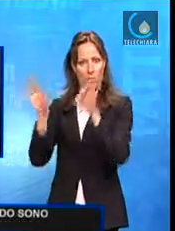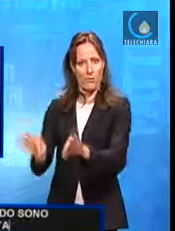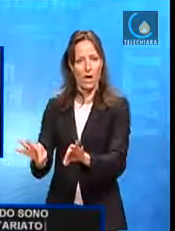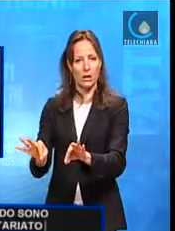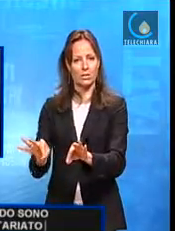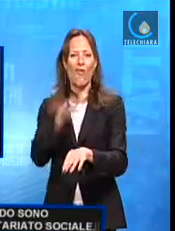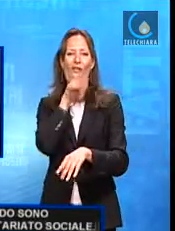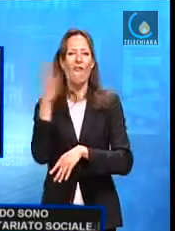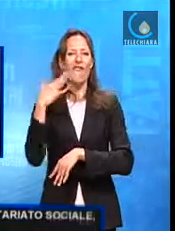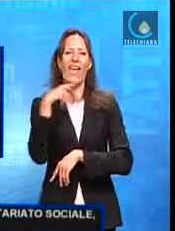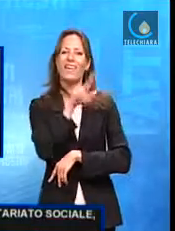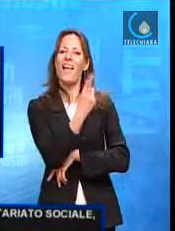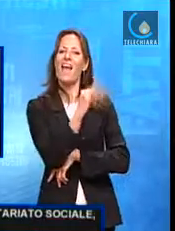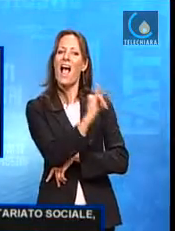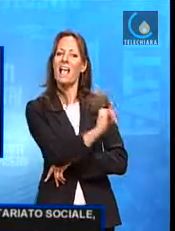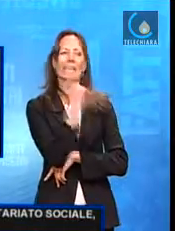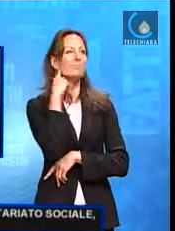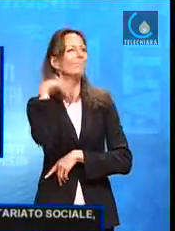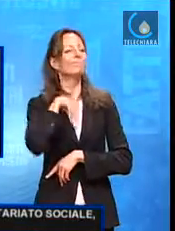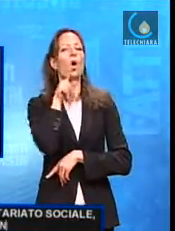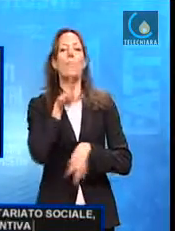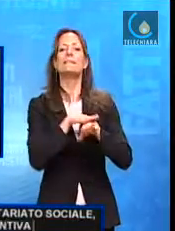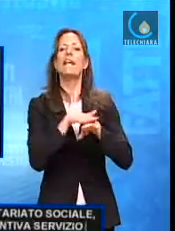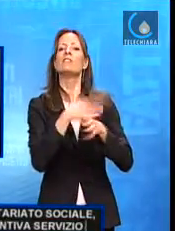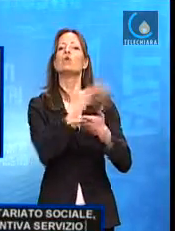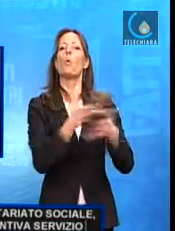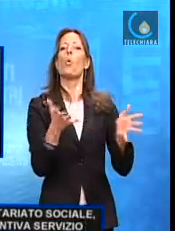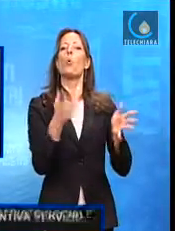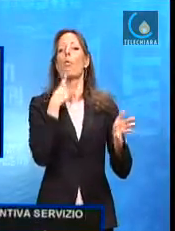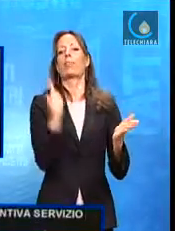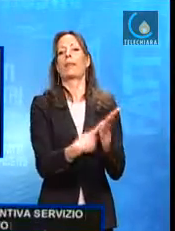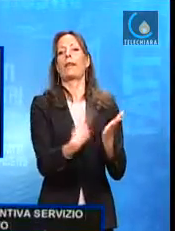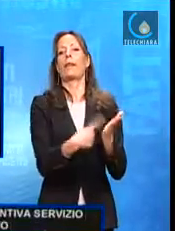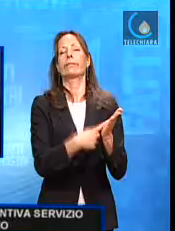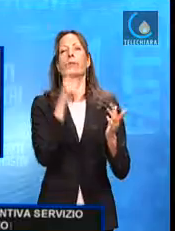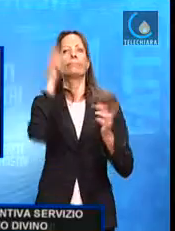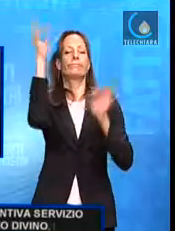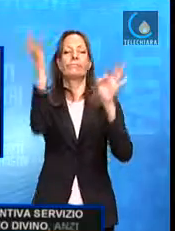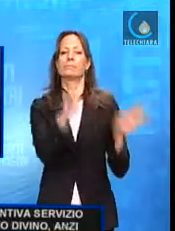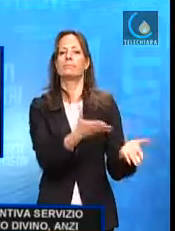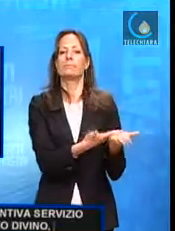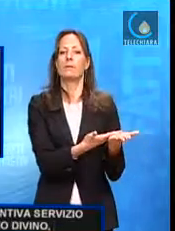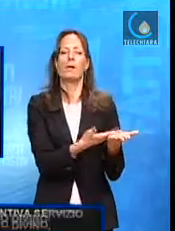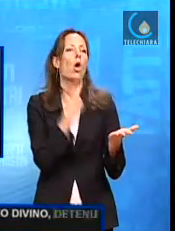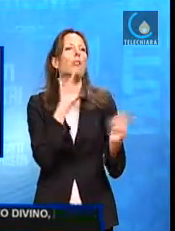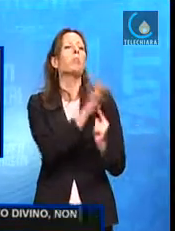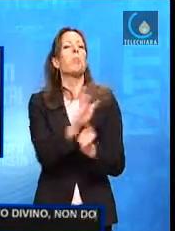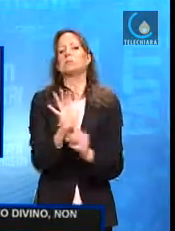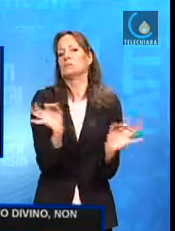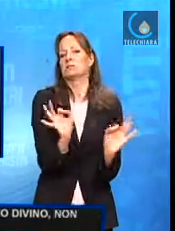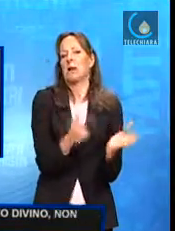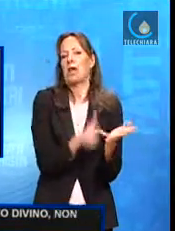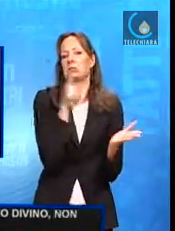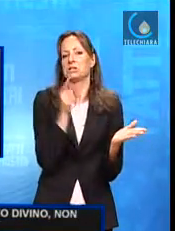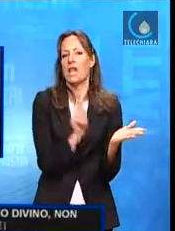la vecchia RAI si sentiva servizio pubblico per diritto divino. Non doveva dimostrare niente a nessuno. Noi lentamente abbiamo cominciato